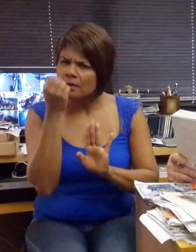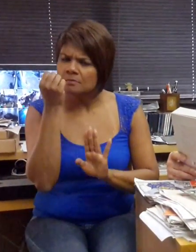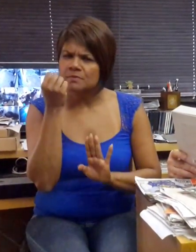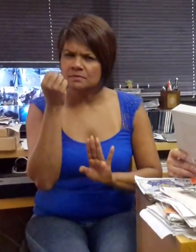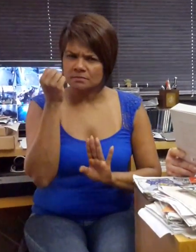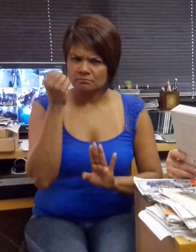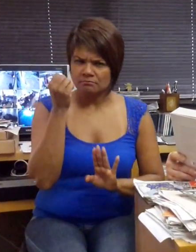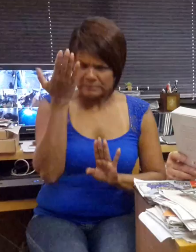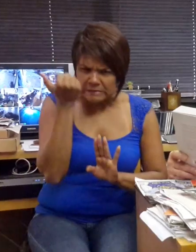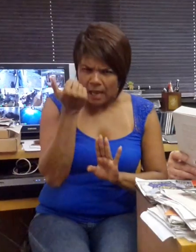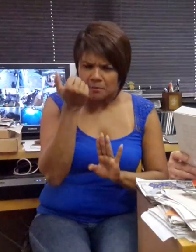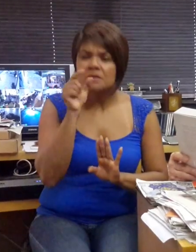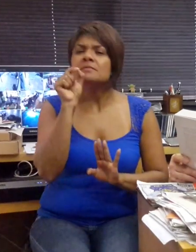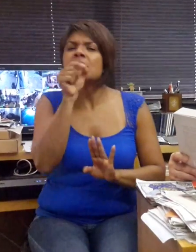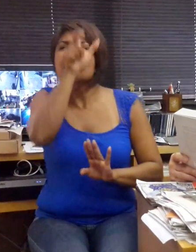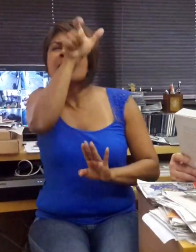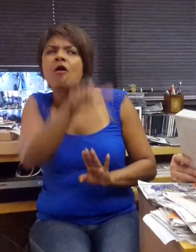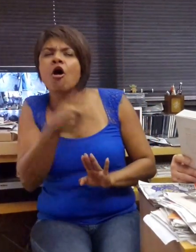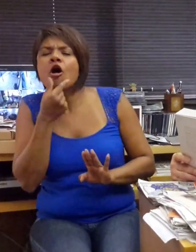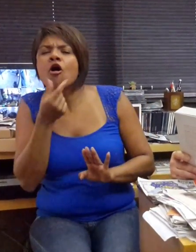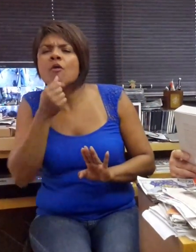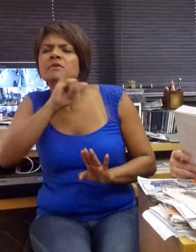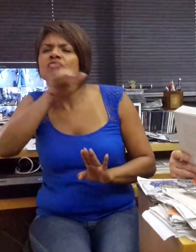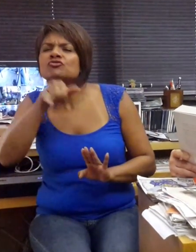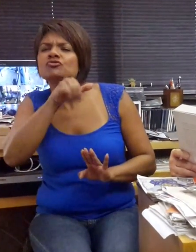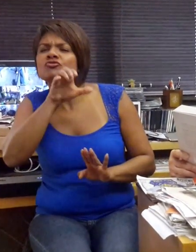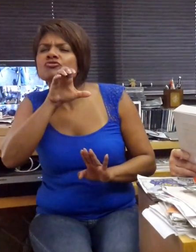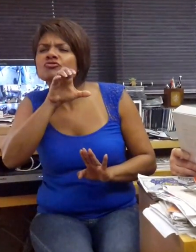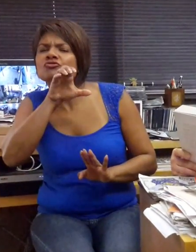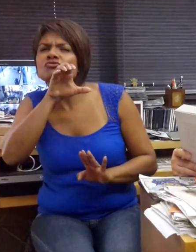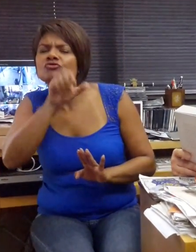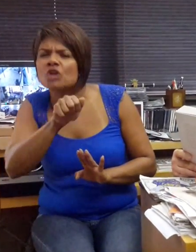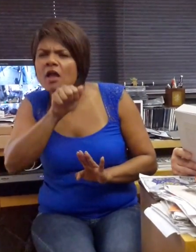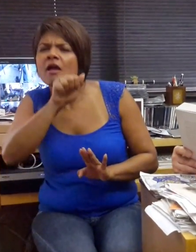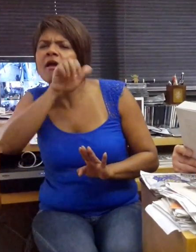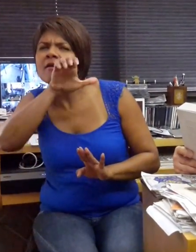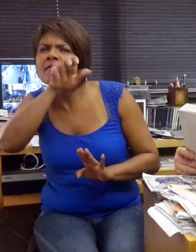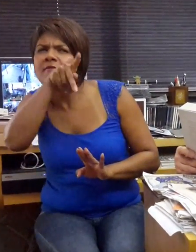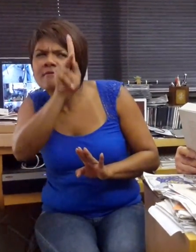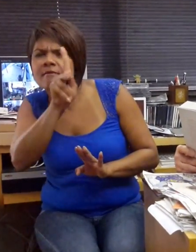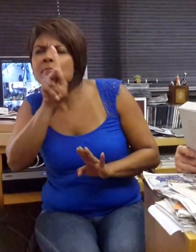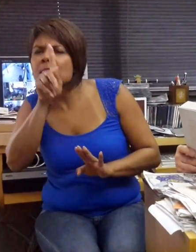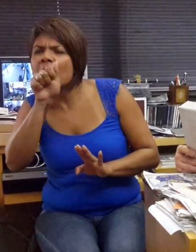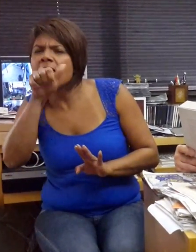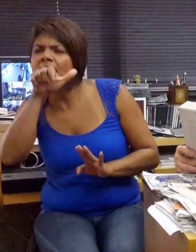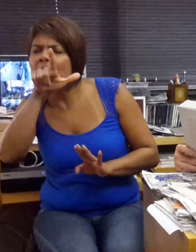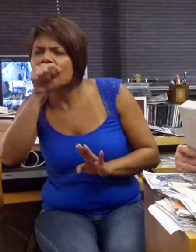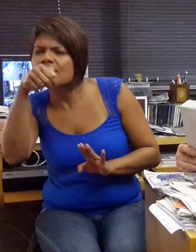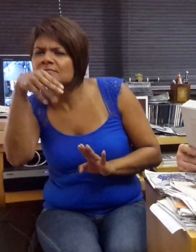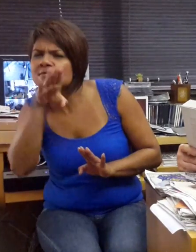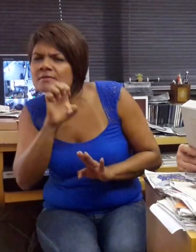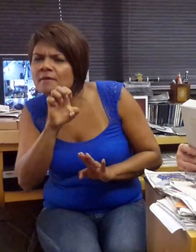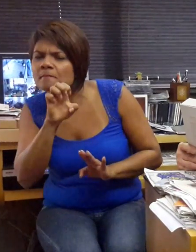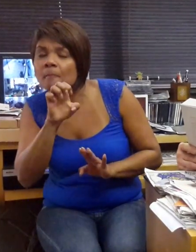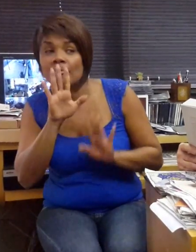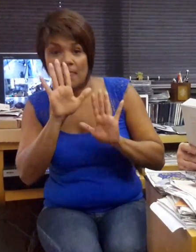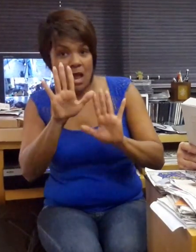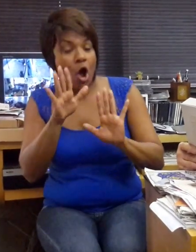Jack Palance. Quase todos os filmes de faroeste de